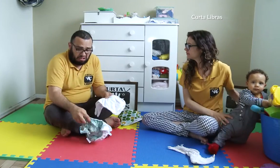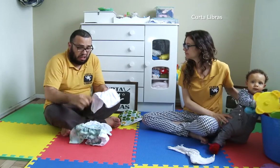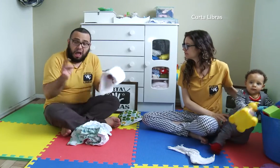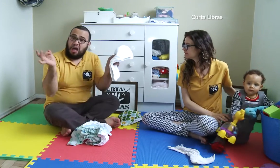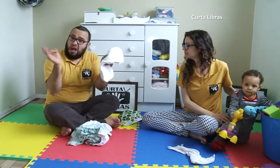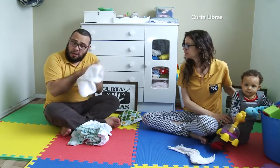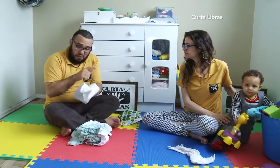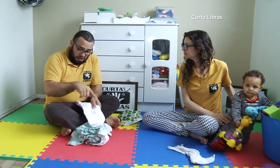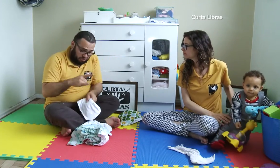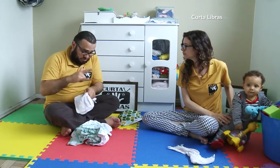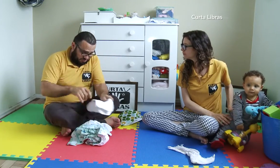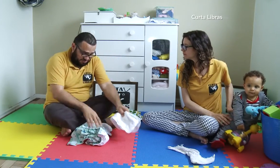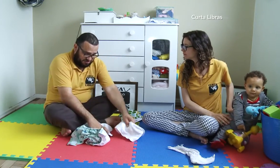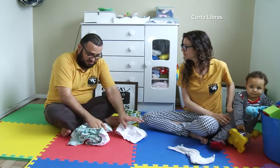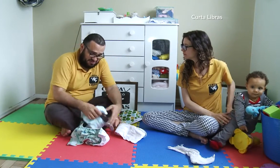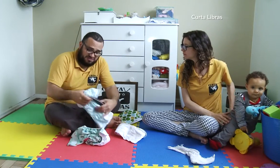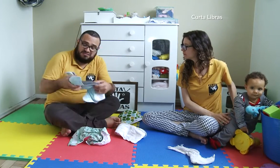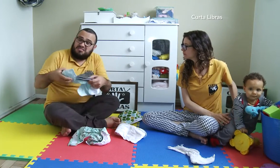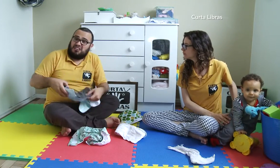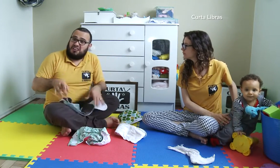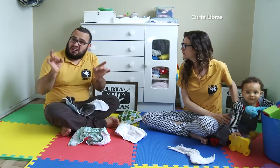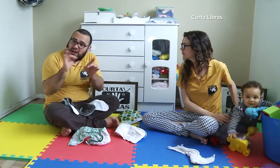Depois é só colocar na máquina de lavar.